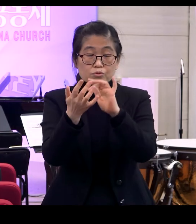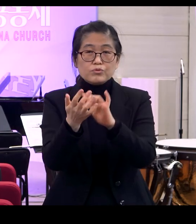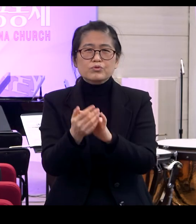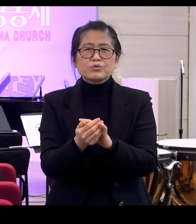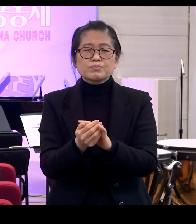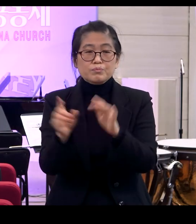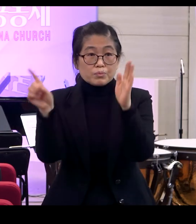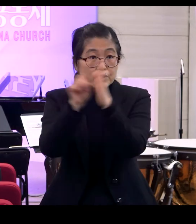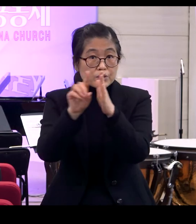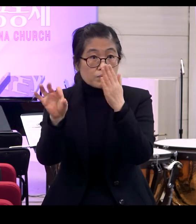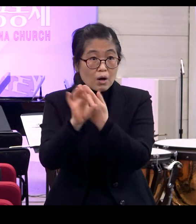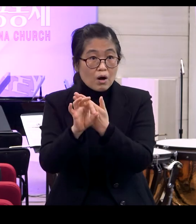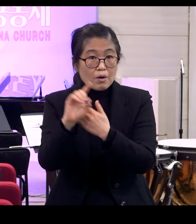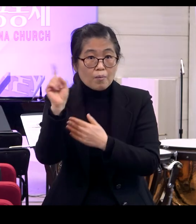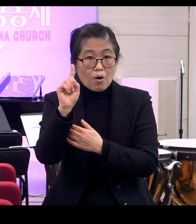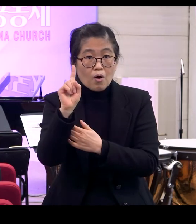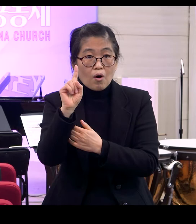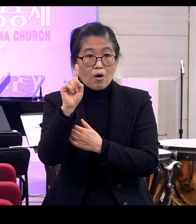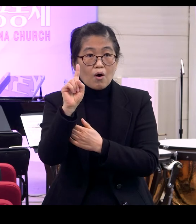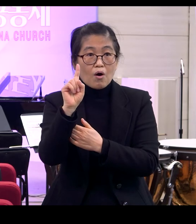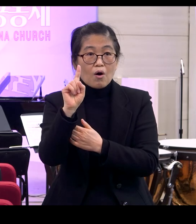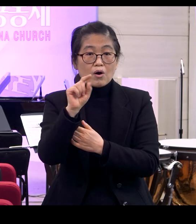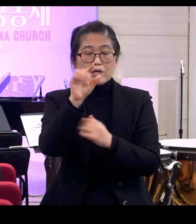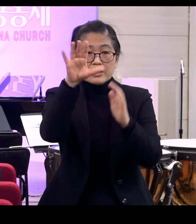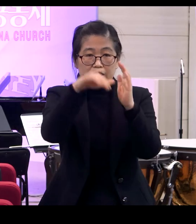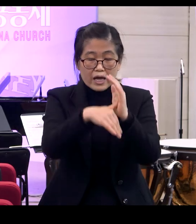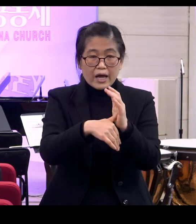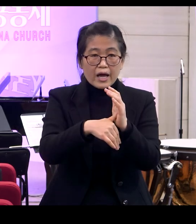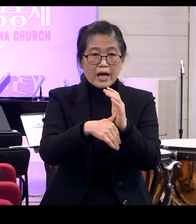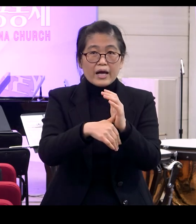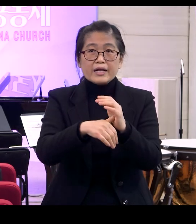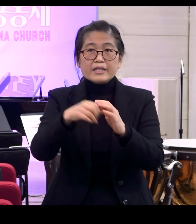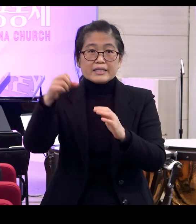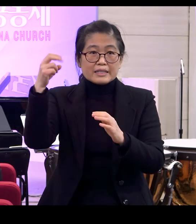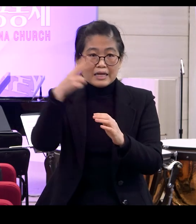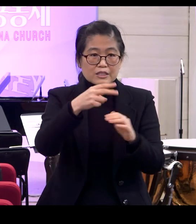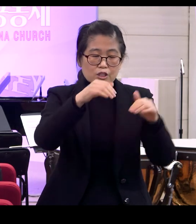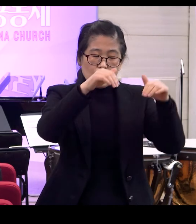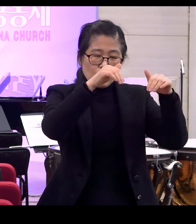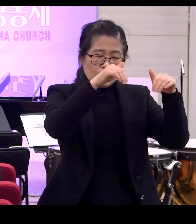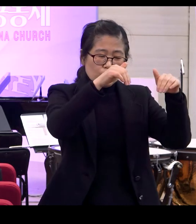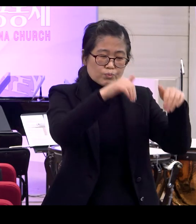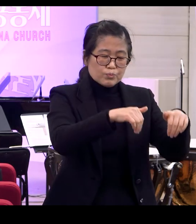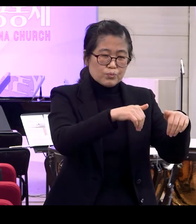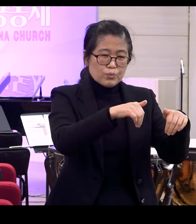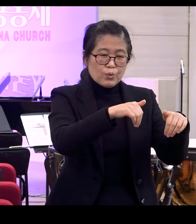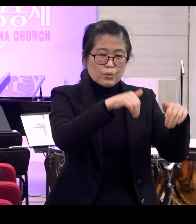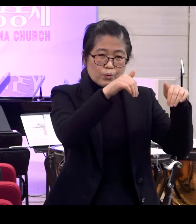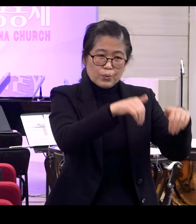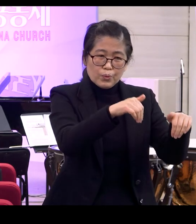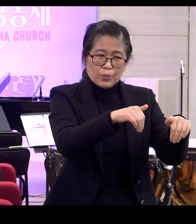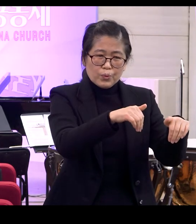어떤 일이 벌어지느냐 어떤 역사가 있느냐 예 바로 그 순간 우리한테 다시는 무서워하는 종의 영을 받지 아니하고